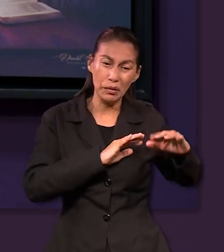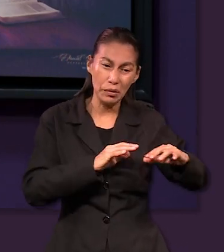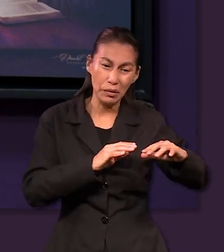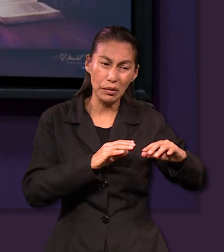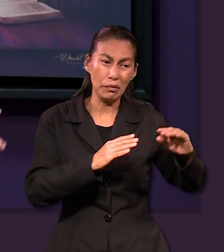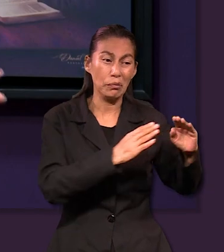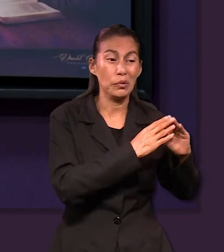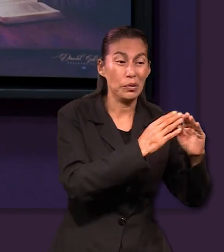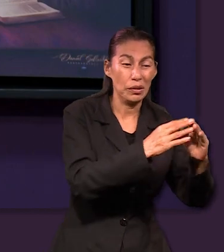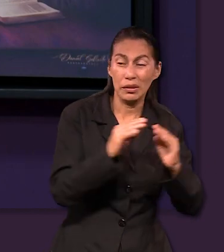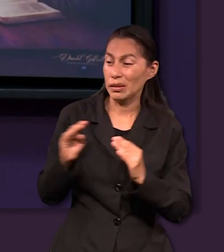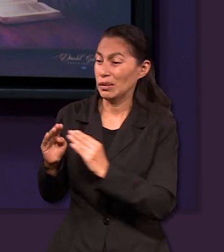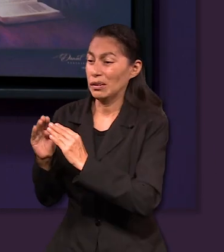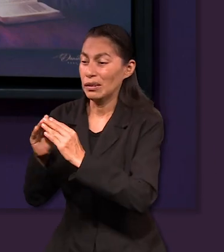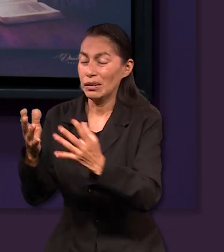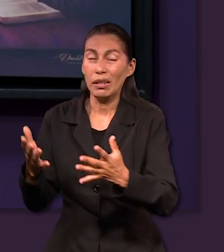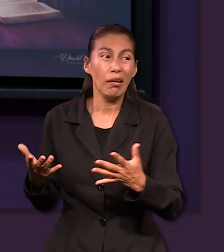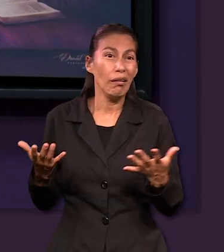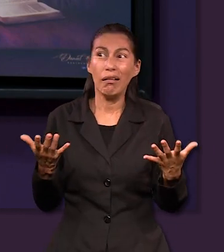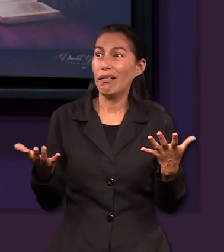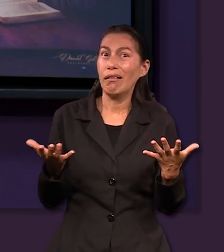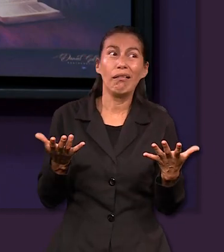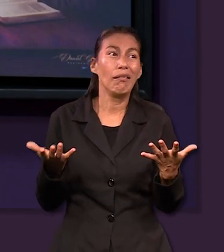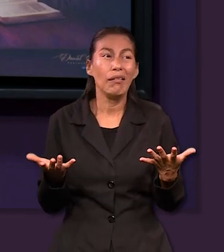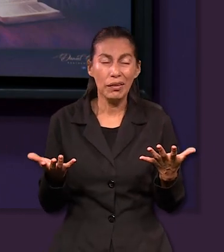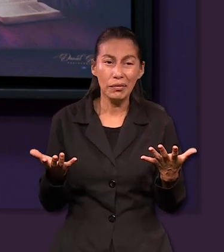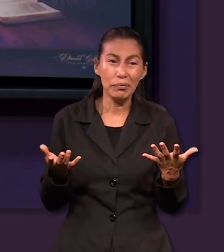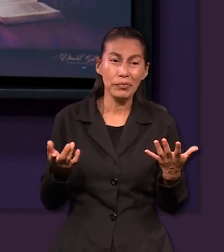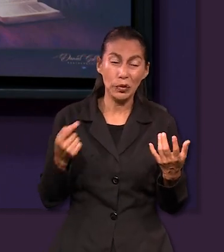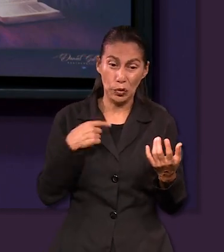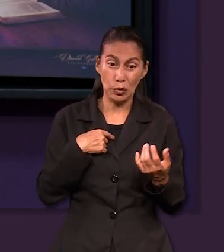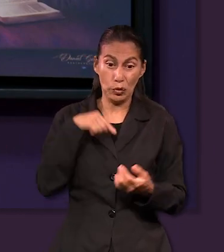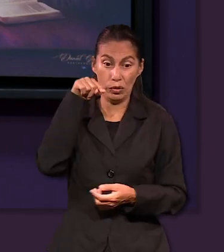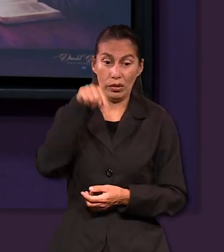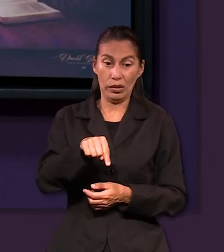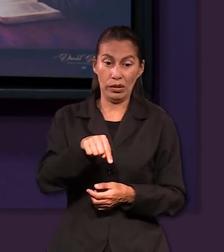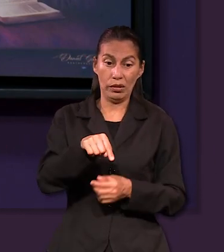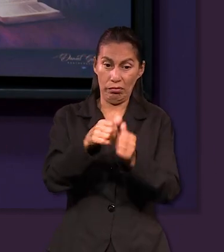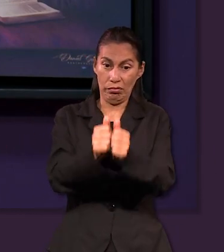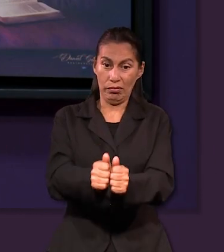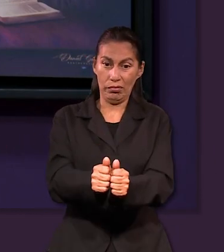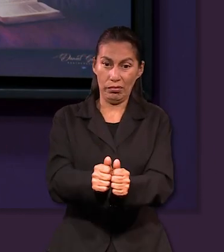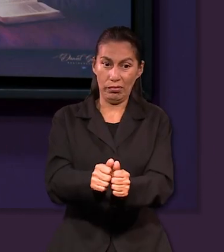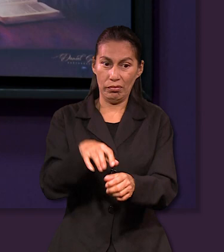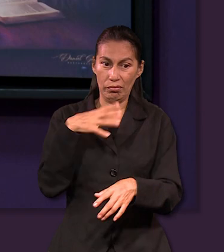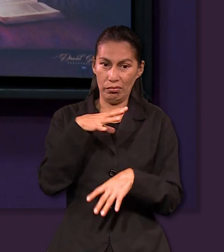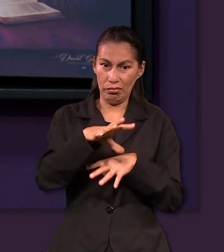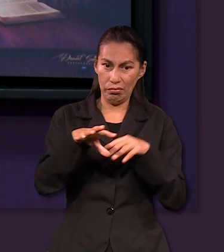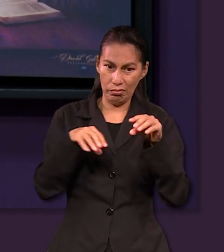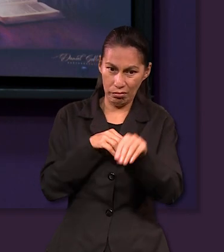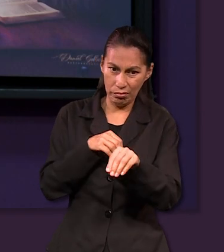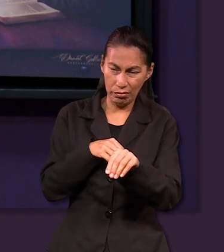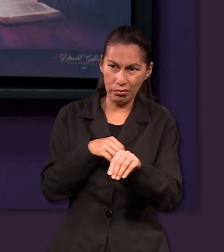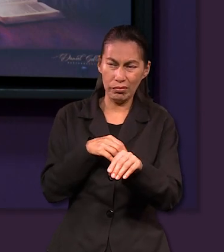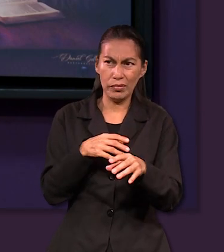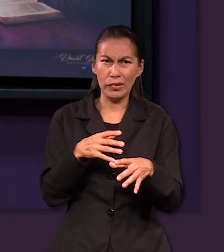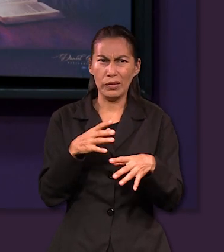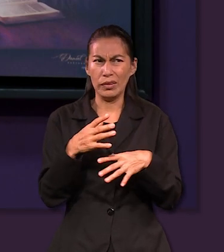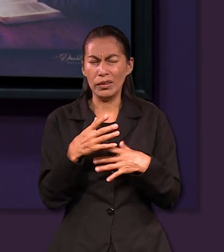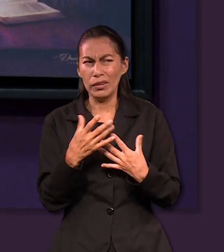los egipcios, y creo que yo si estuviera en ese momento, no sabría si realmente la elección